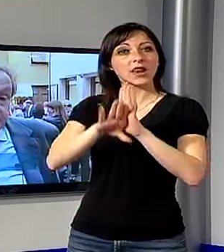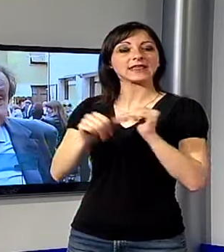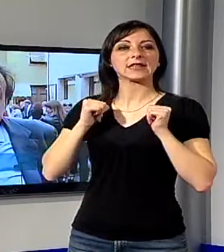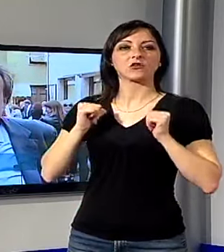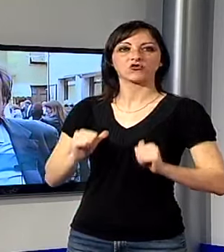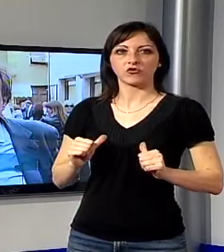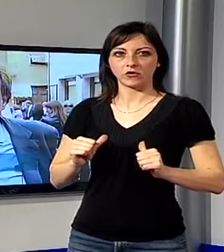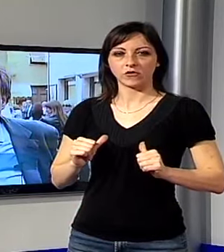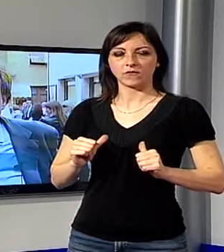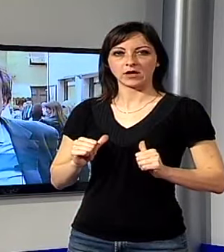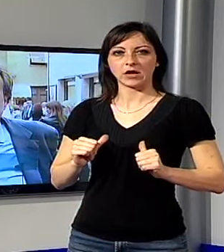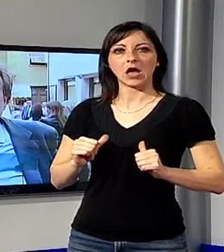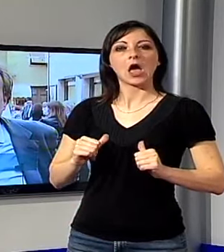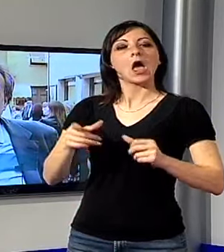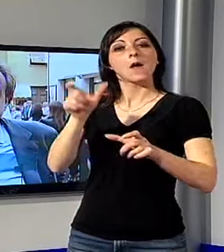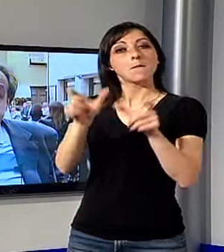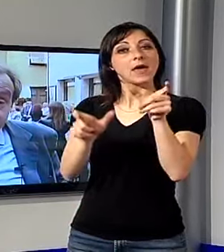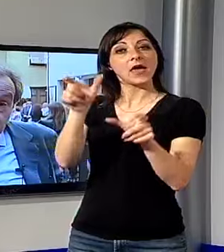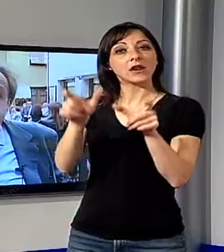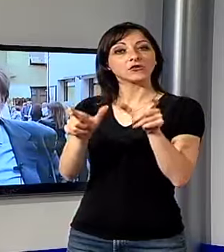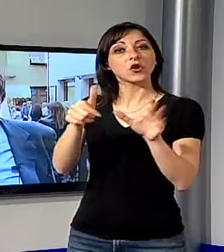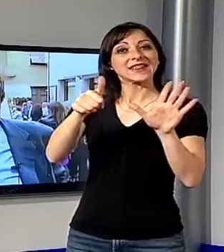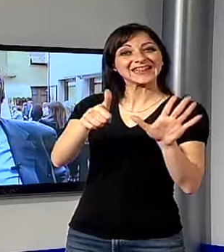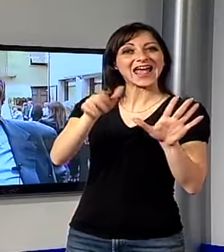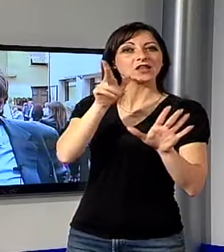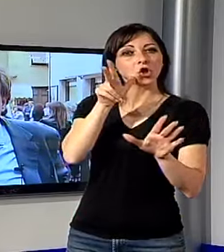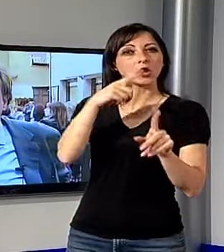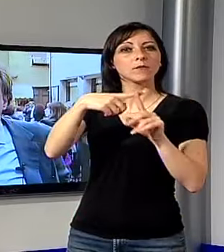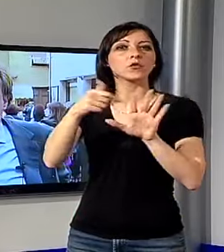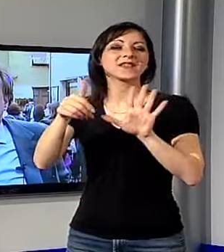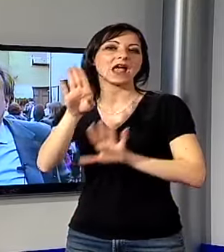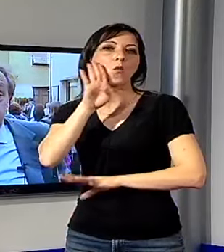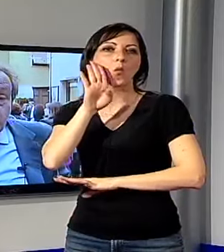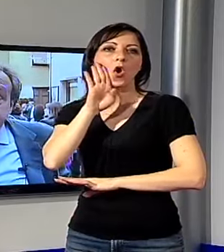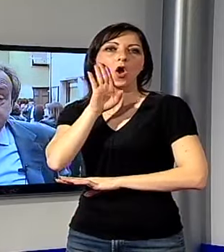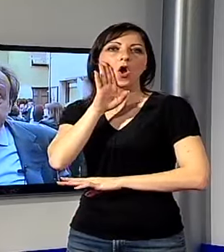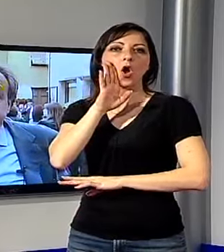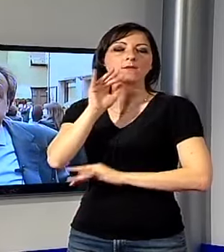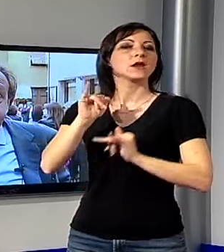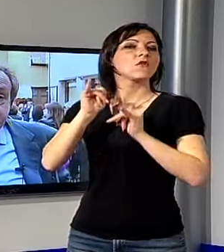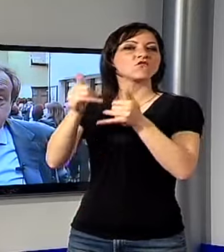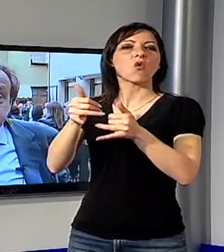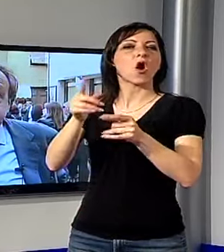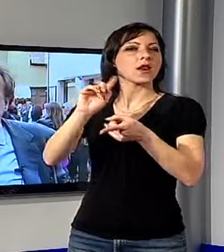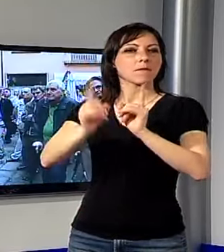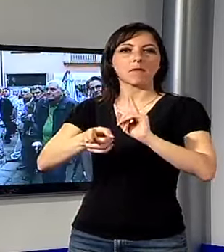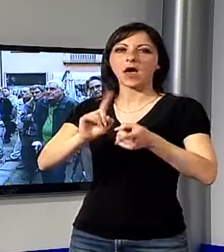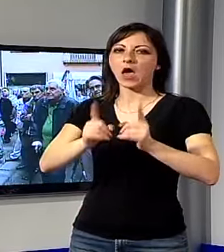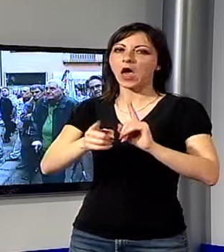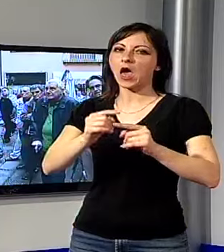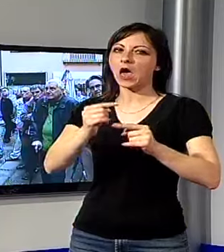e tale è, sono tutte persone, sei donne e sei uomini fuori dalle logiche